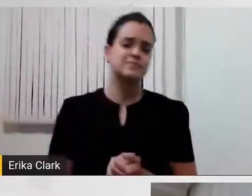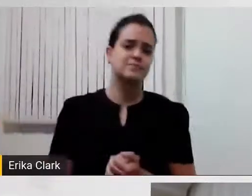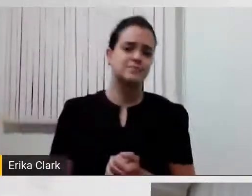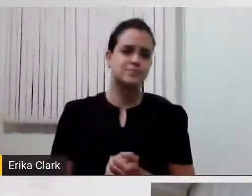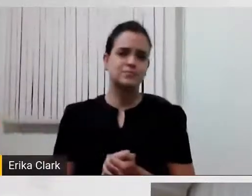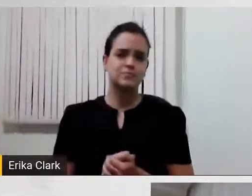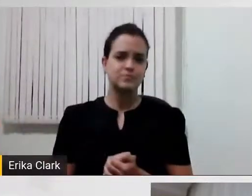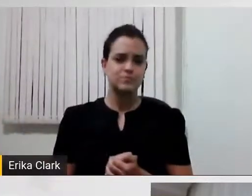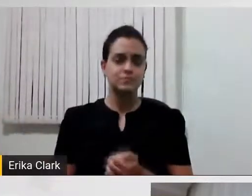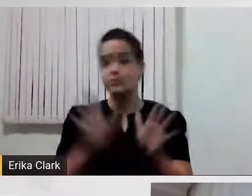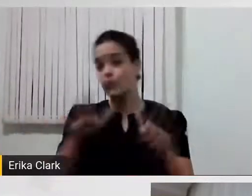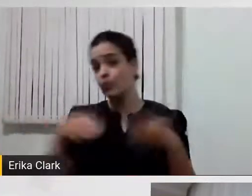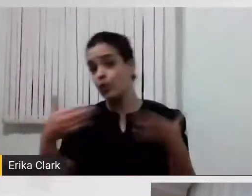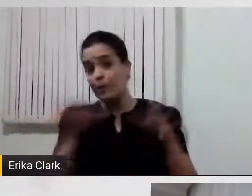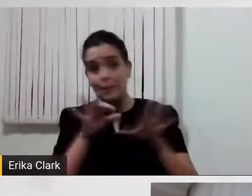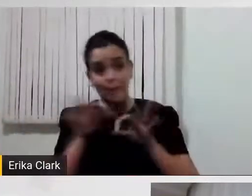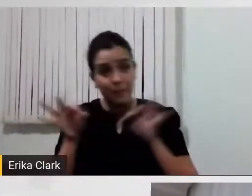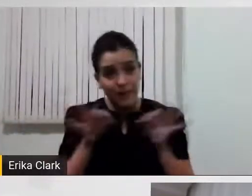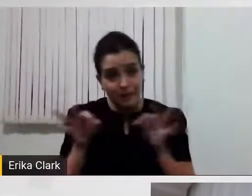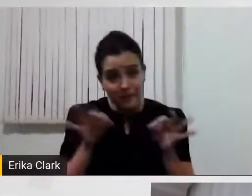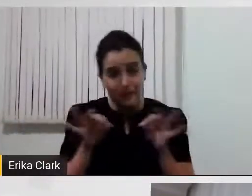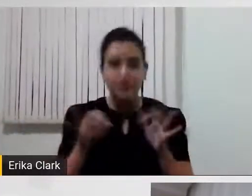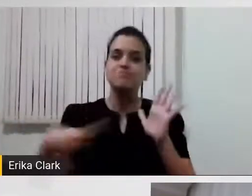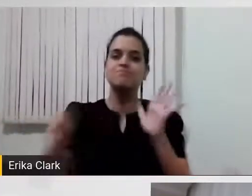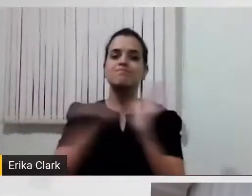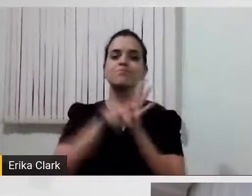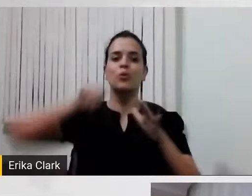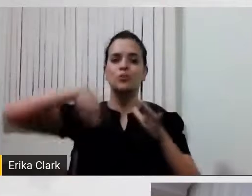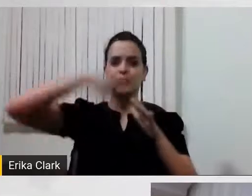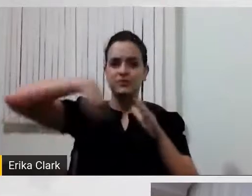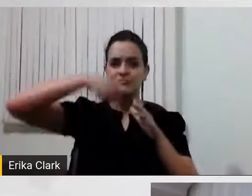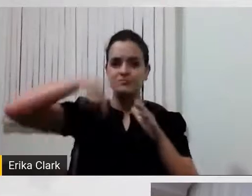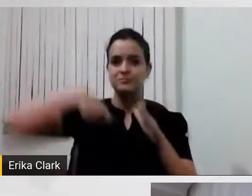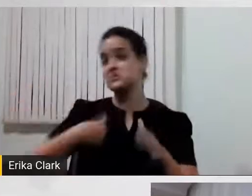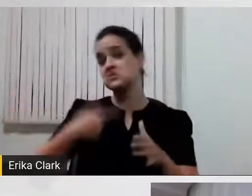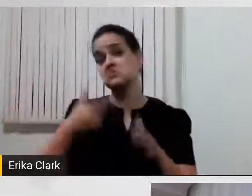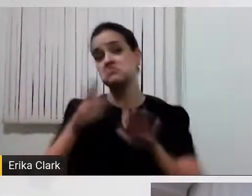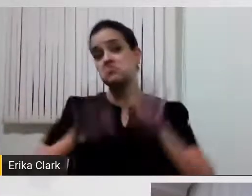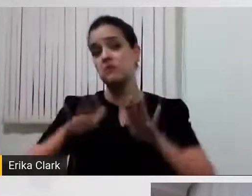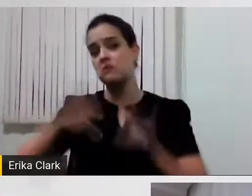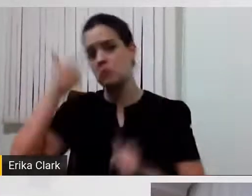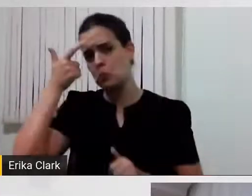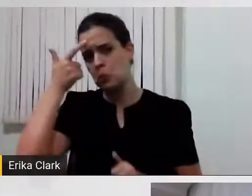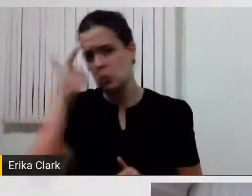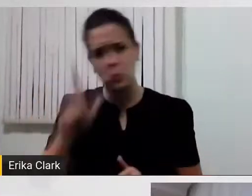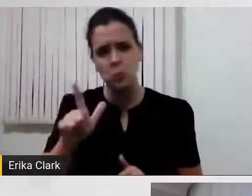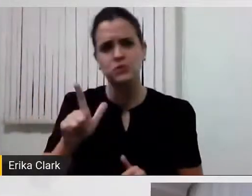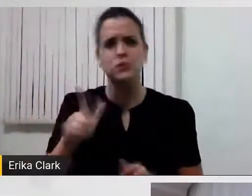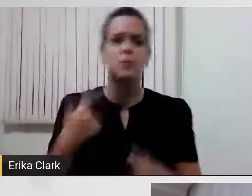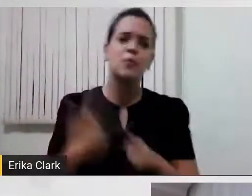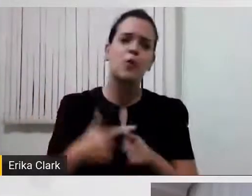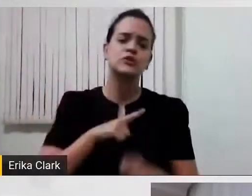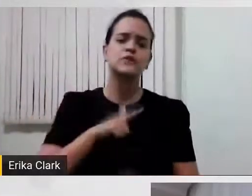preparar o próprio alimento, talvez eu não consiga, porque eu tive um acidente de vascula cerebral, eu tenho